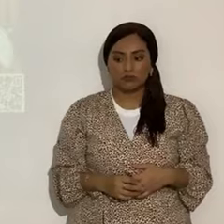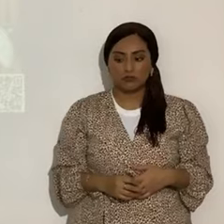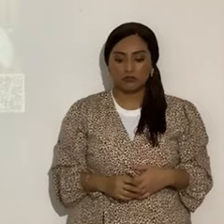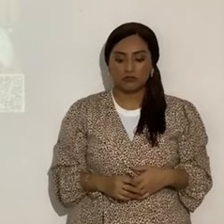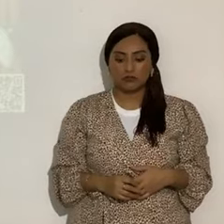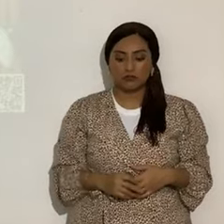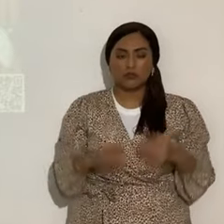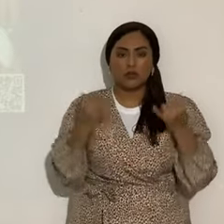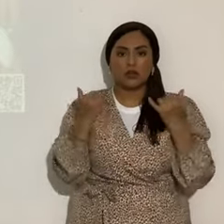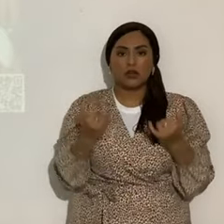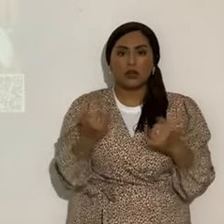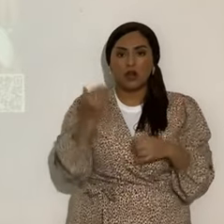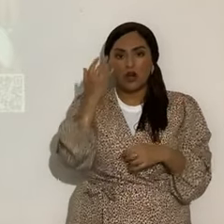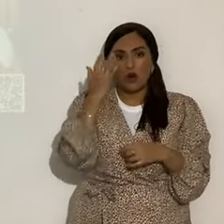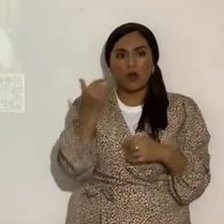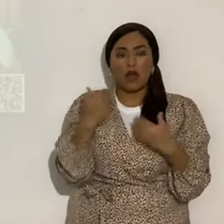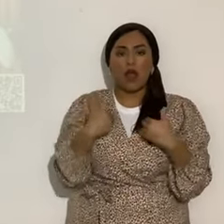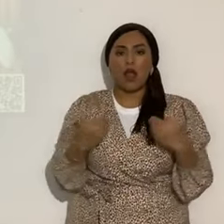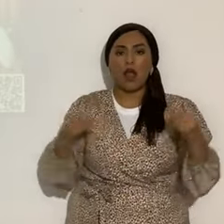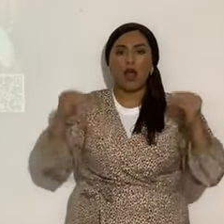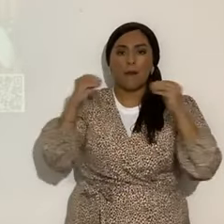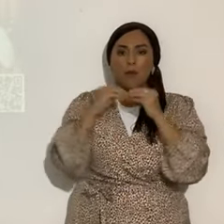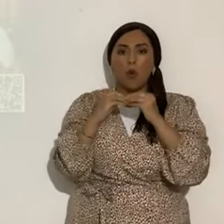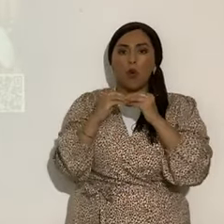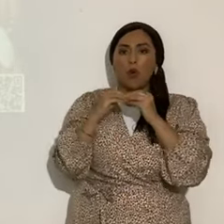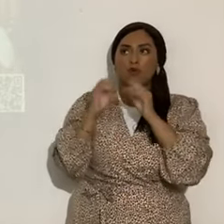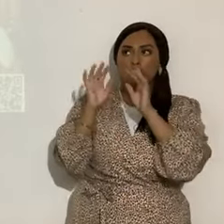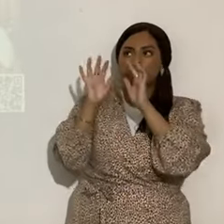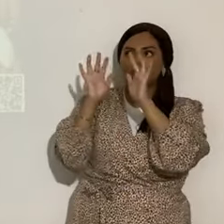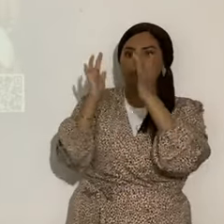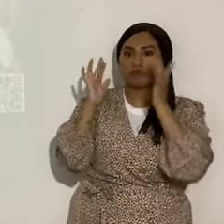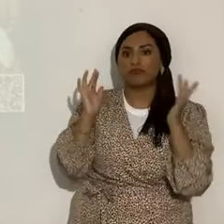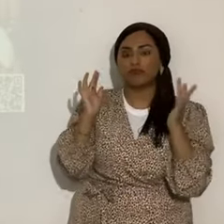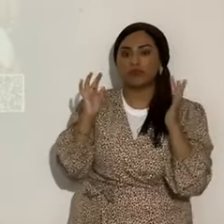¿por qué va a tener mayor luminosidad este cometa?